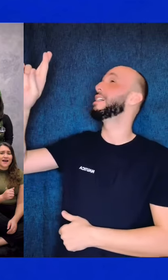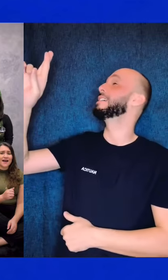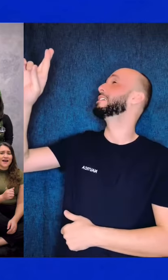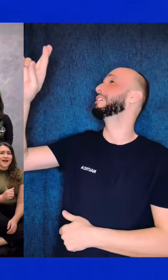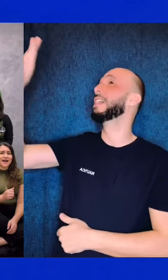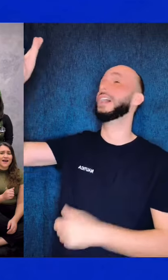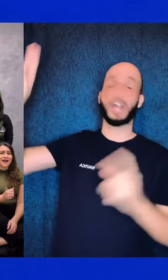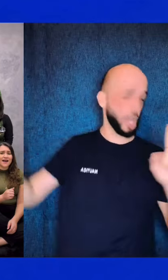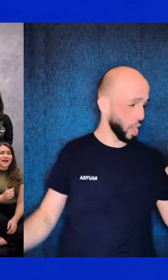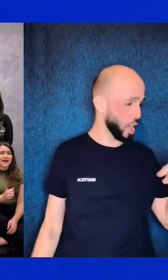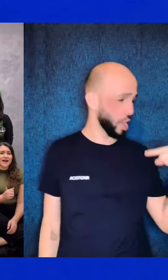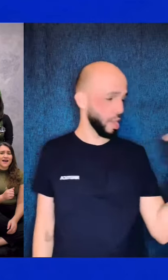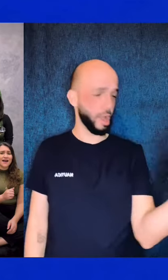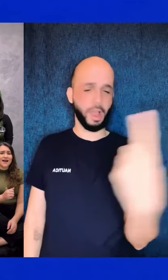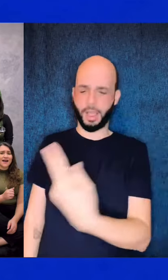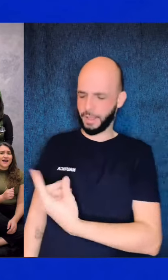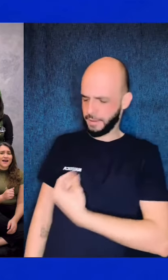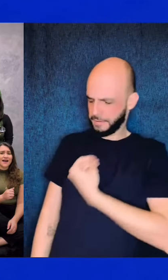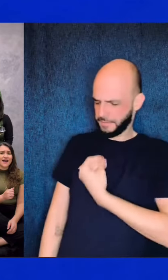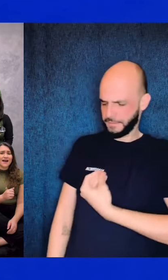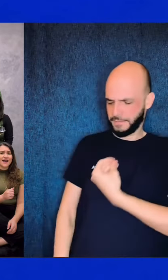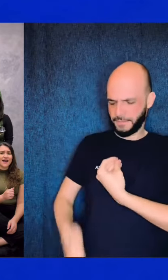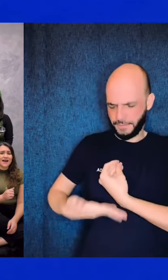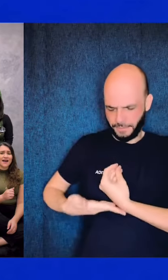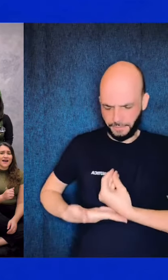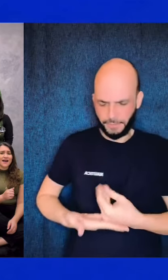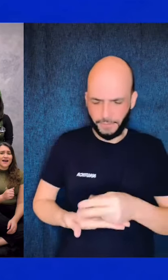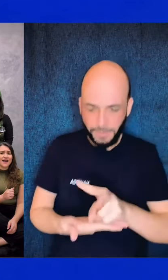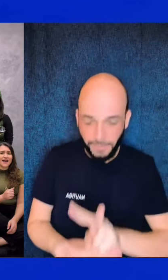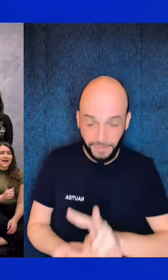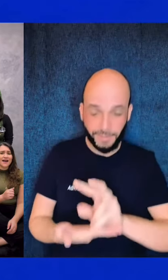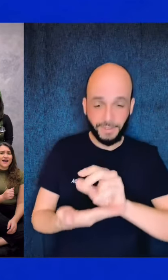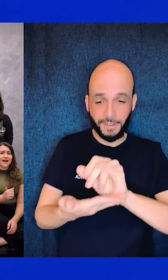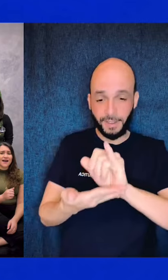te entregamos nosso viver.